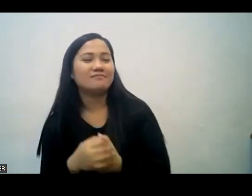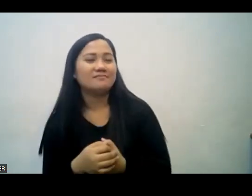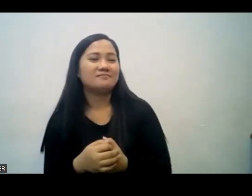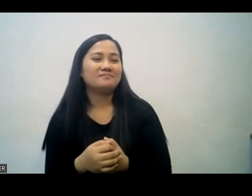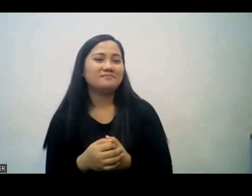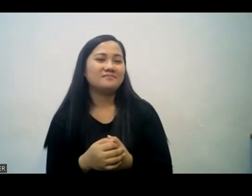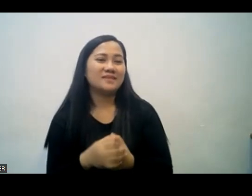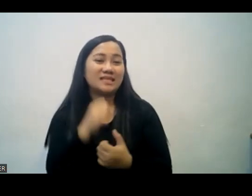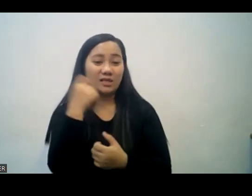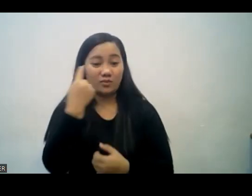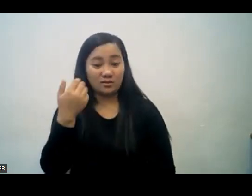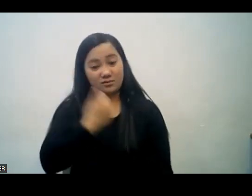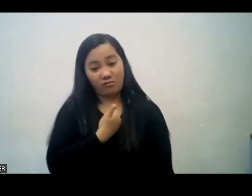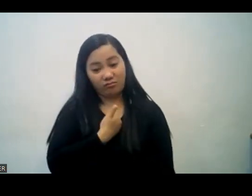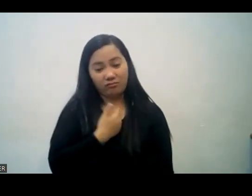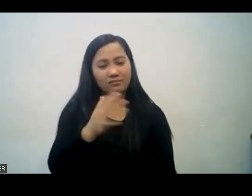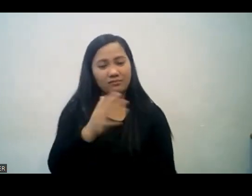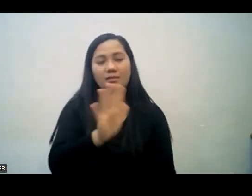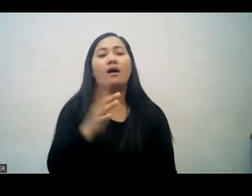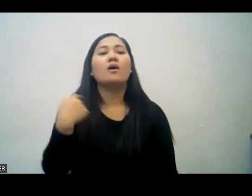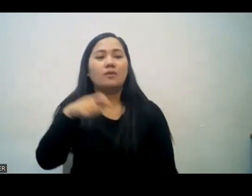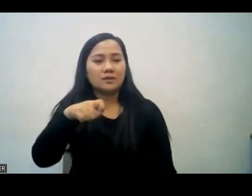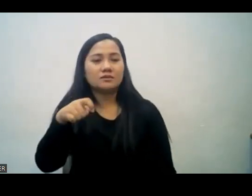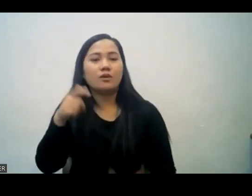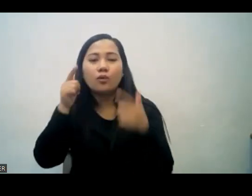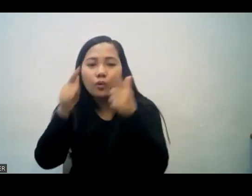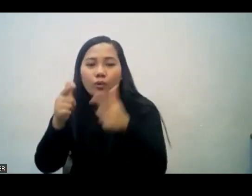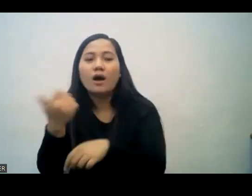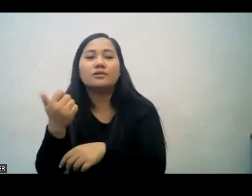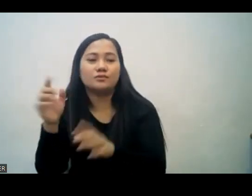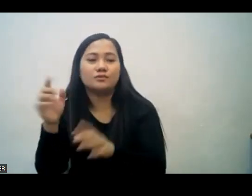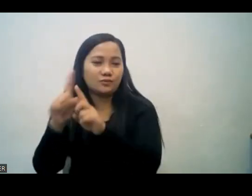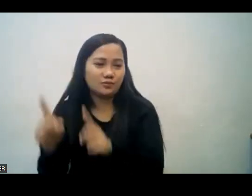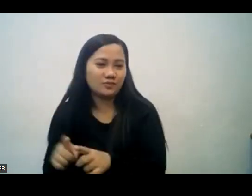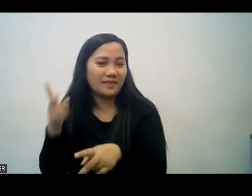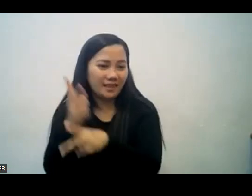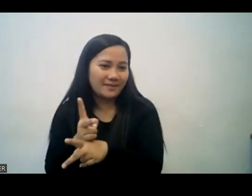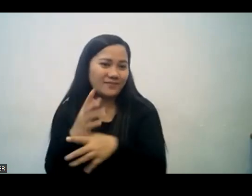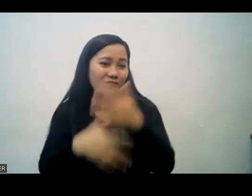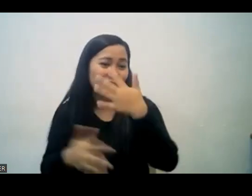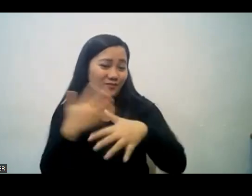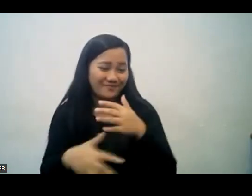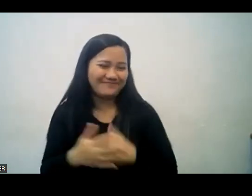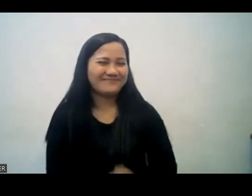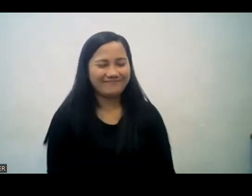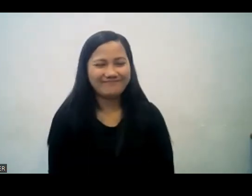kaya ito po yung paraan para mapanatili natin yung fellowship and the the